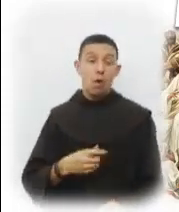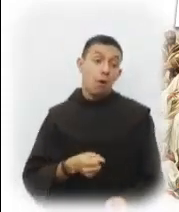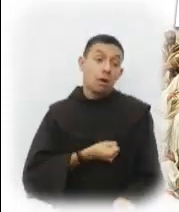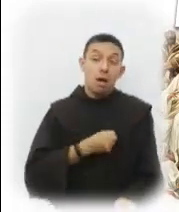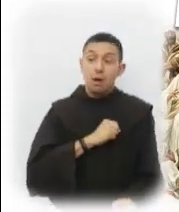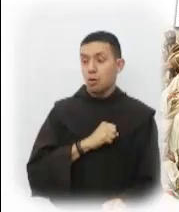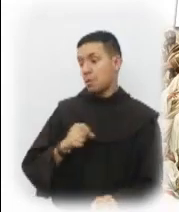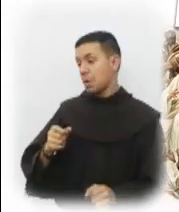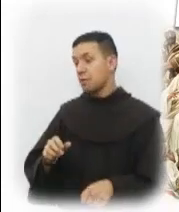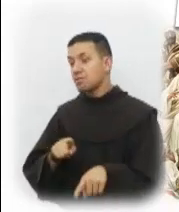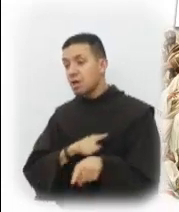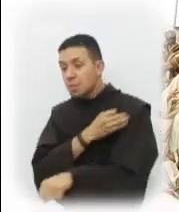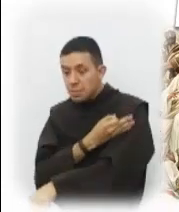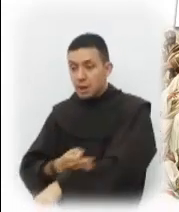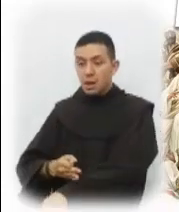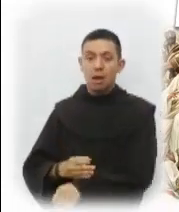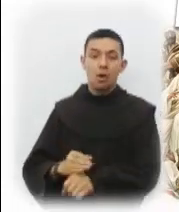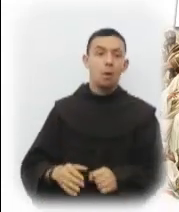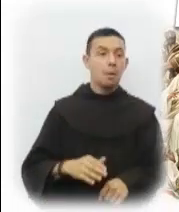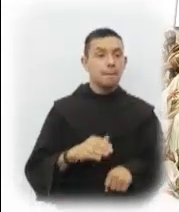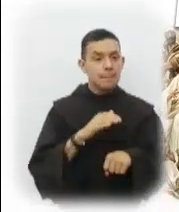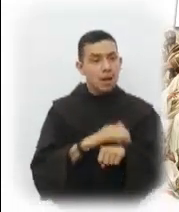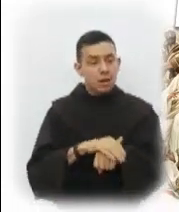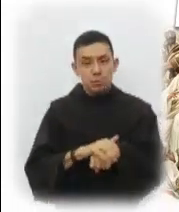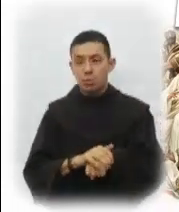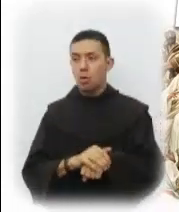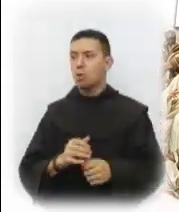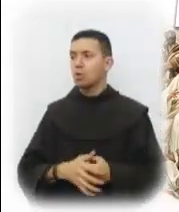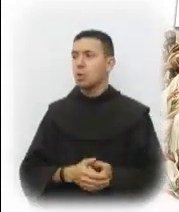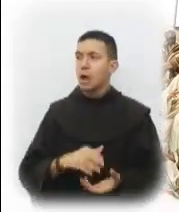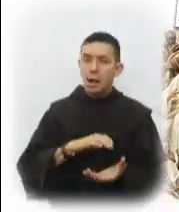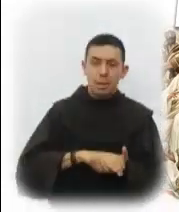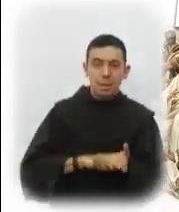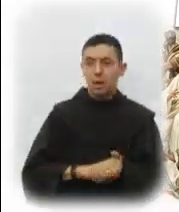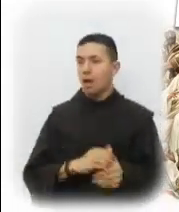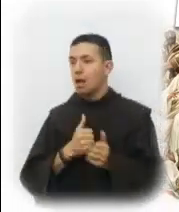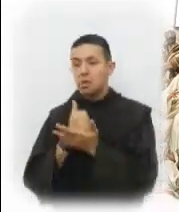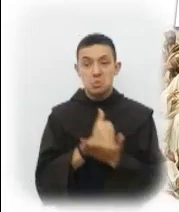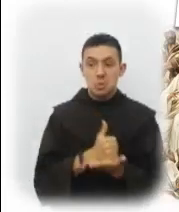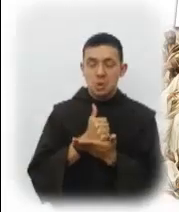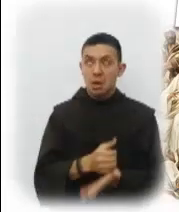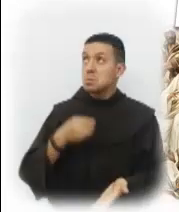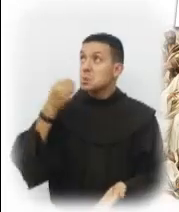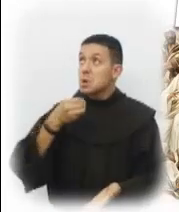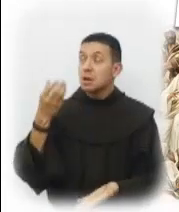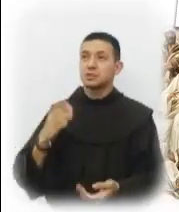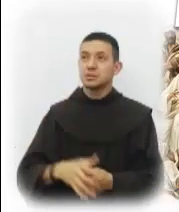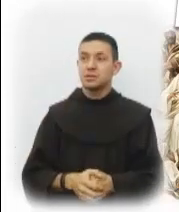o la de un ser querido, en contra del trabajo, que el marido o el hijo dejen de beber, etc.